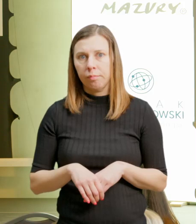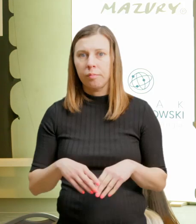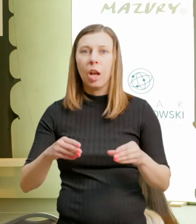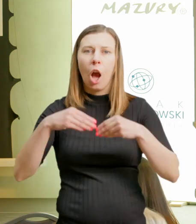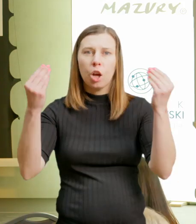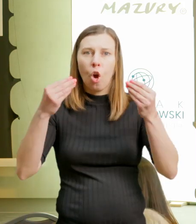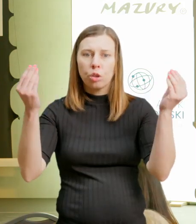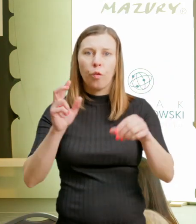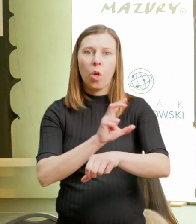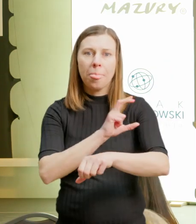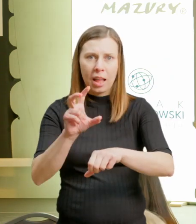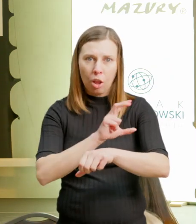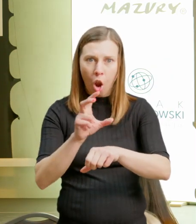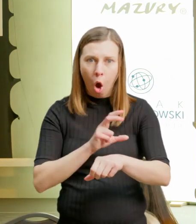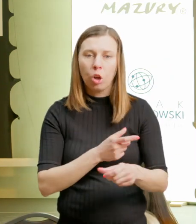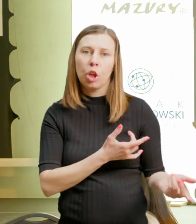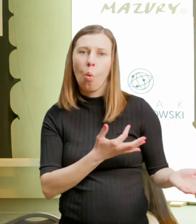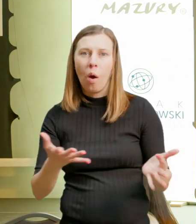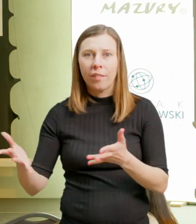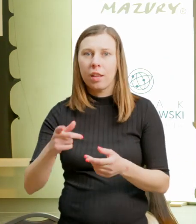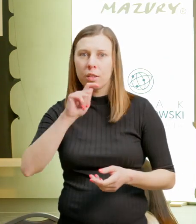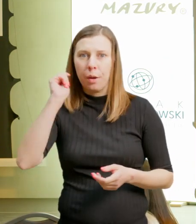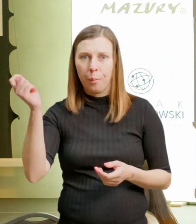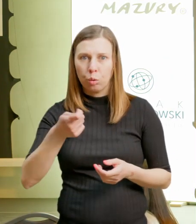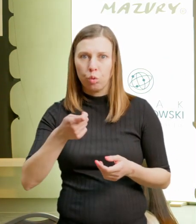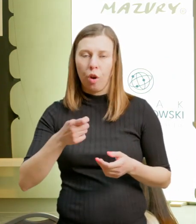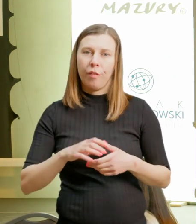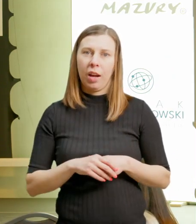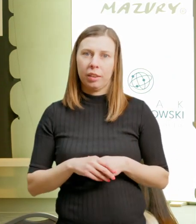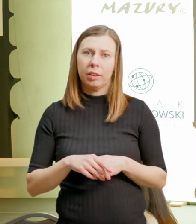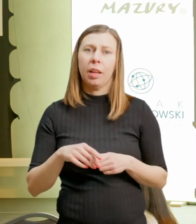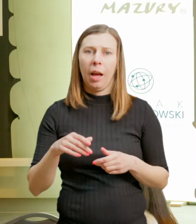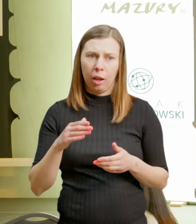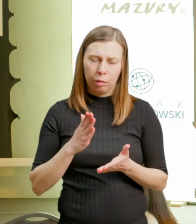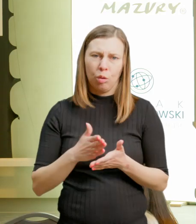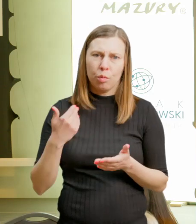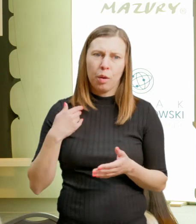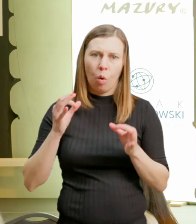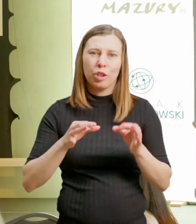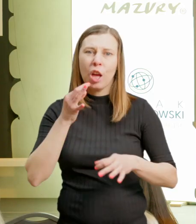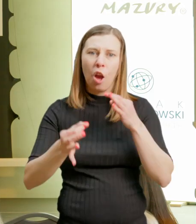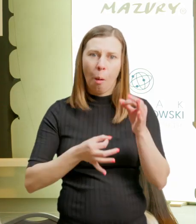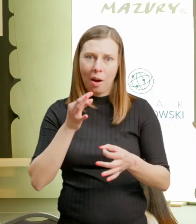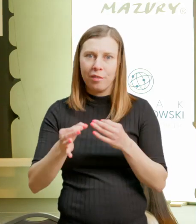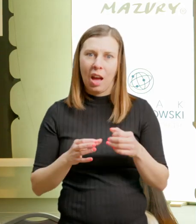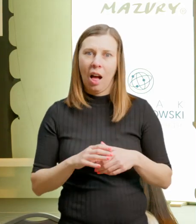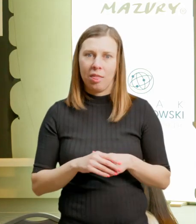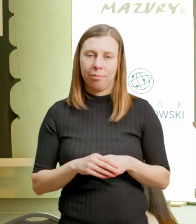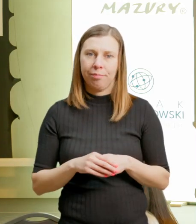był również dzisiaj omawiany i to jest, wydaje się, bardzo trend, który